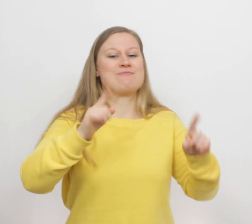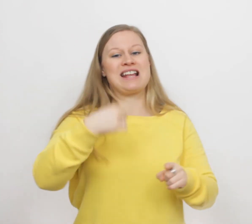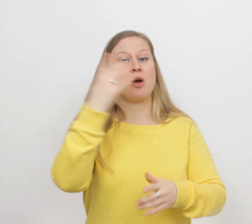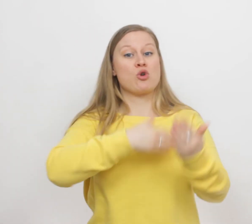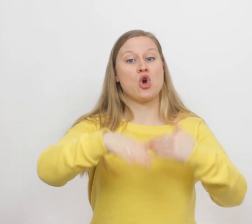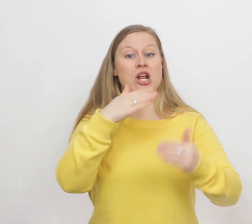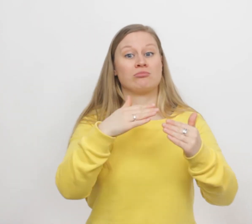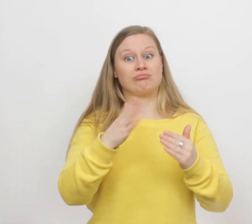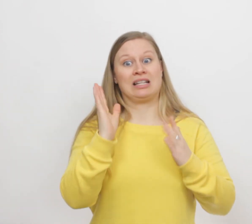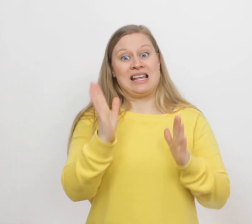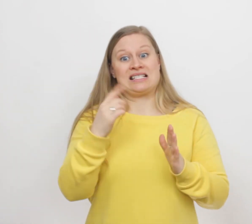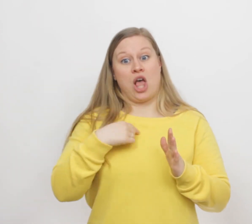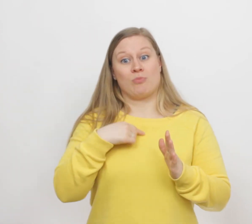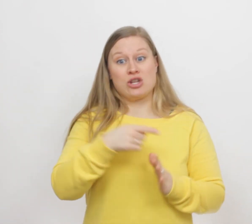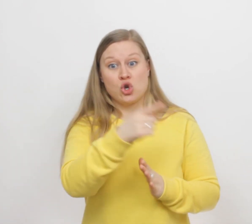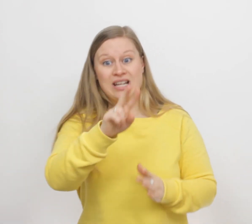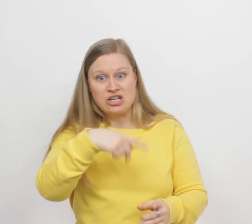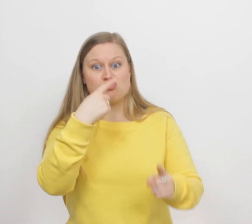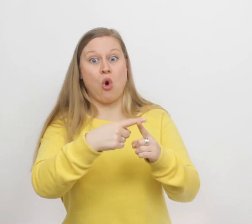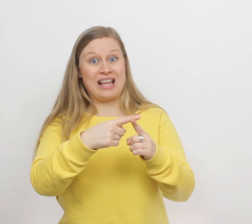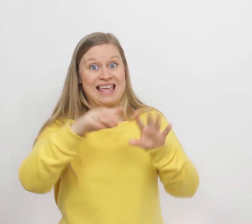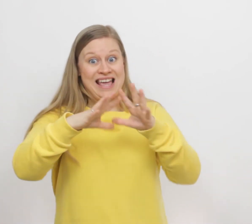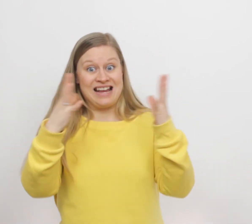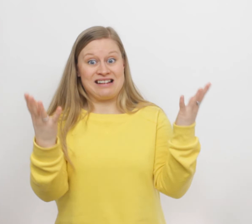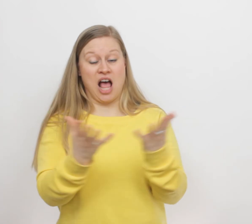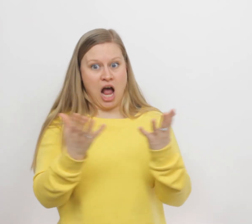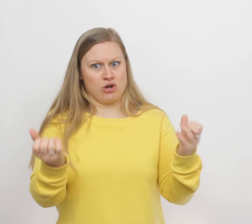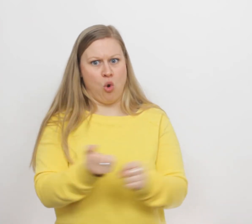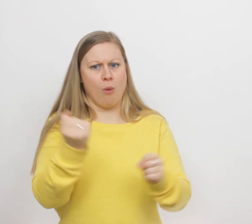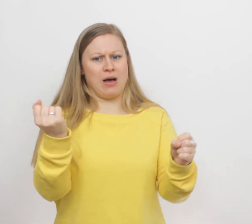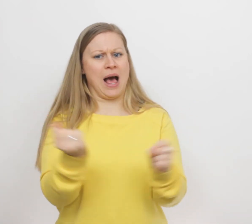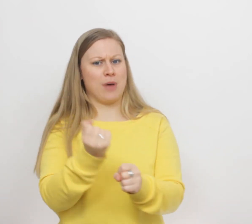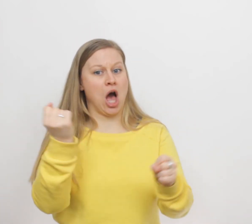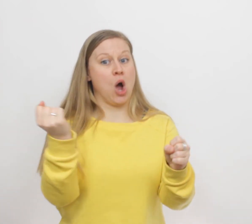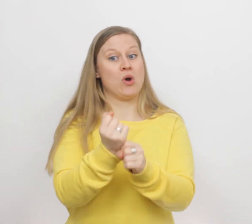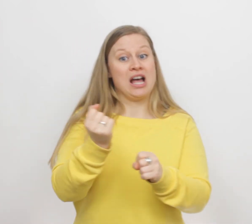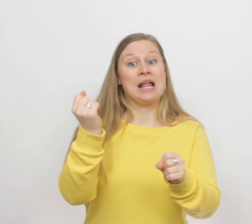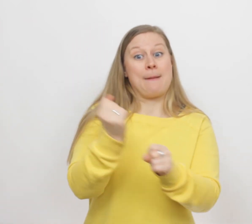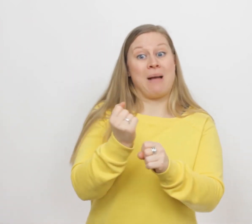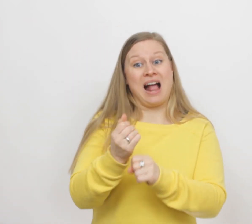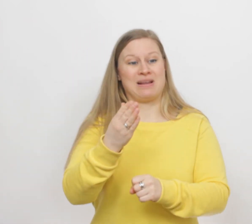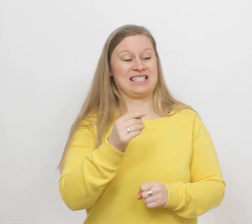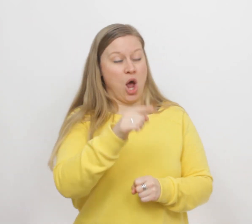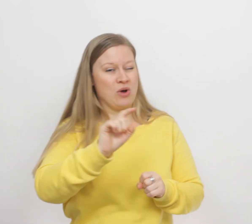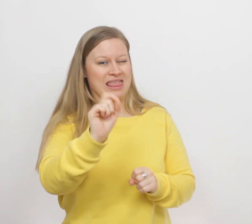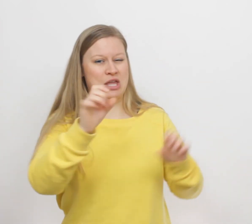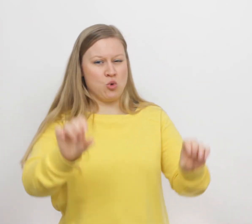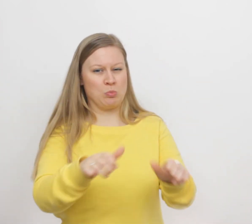meer gebeuren. Ik zal met jullie nog een keer de aarde op gaan bouwen. Ik maak met jou een nieuw